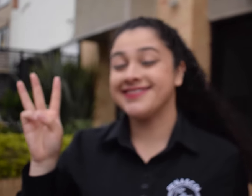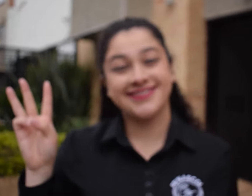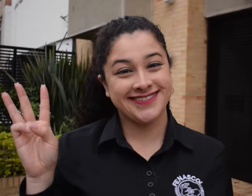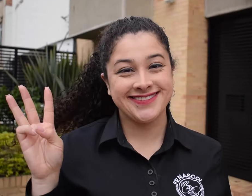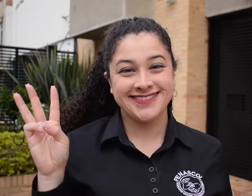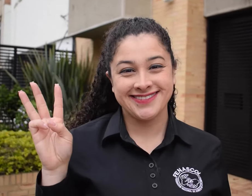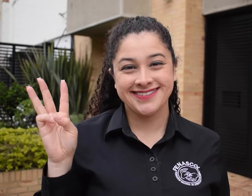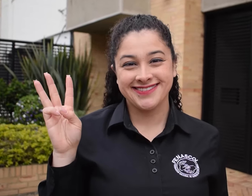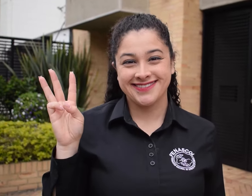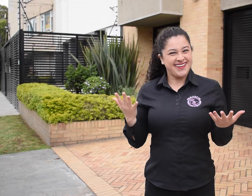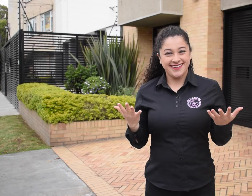3.